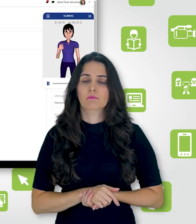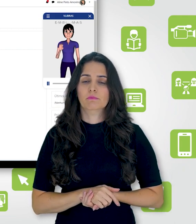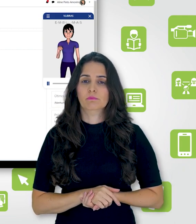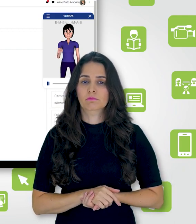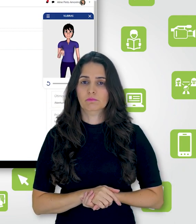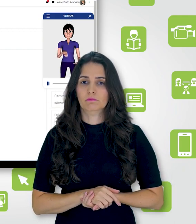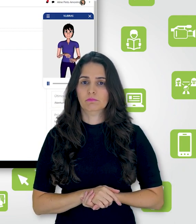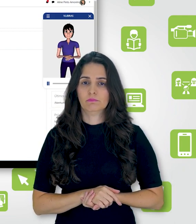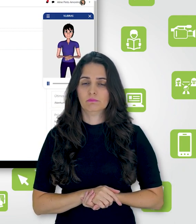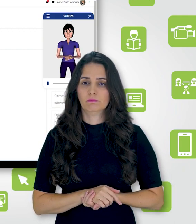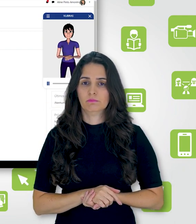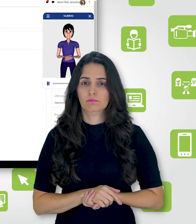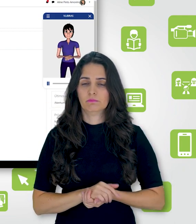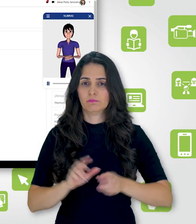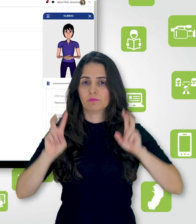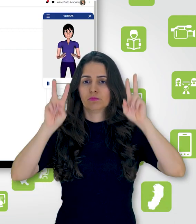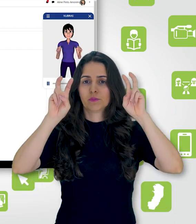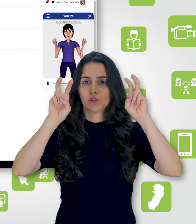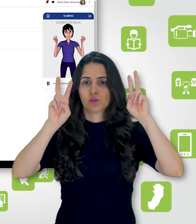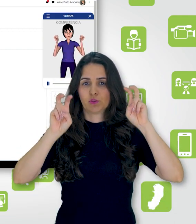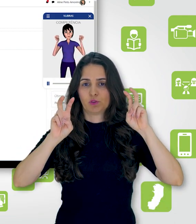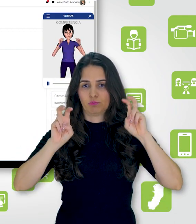Vai traduzindo o título de cada bloco.